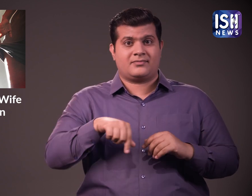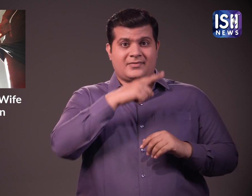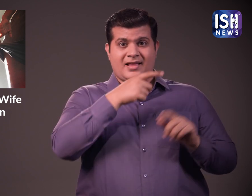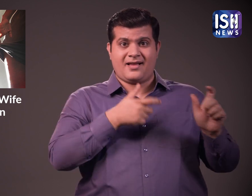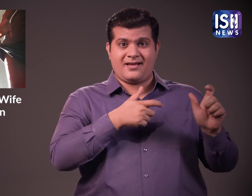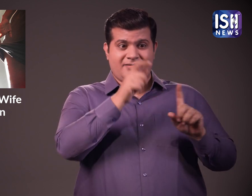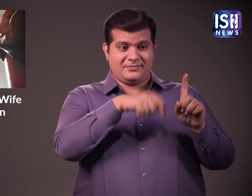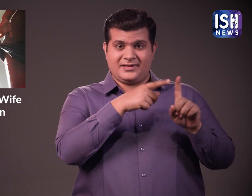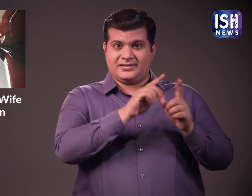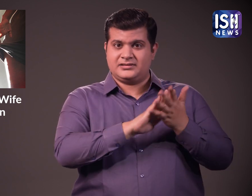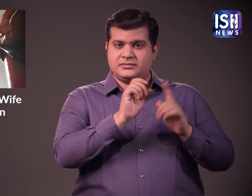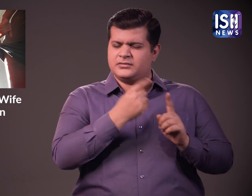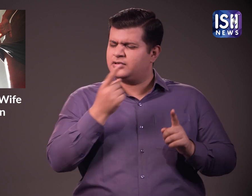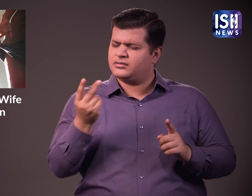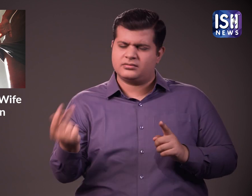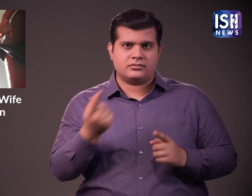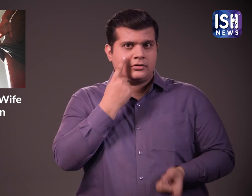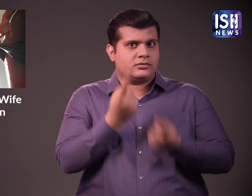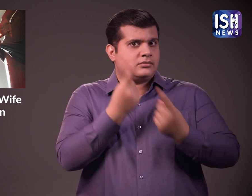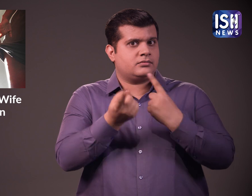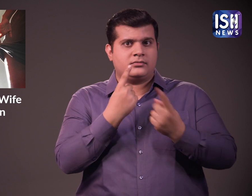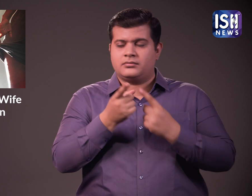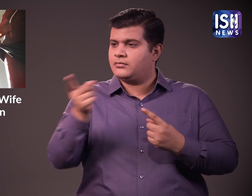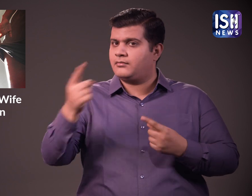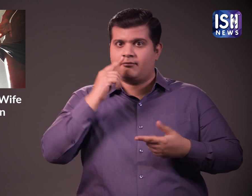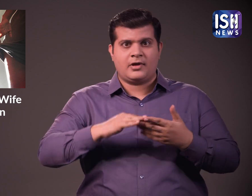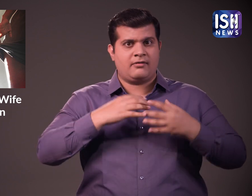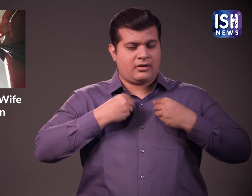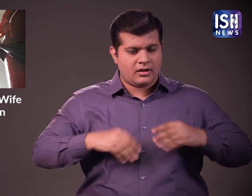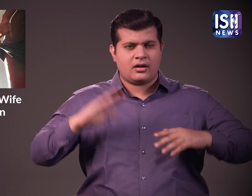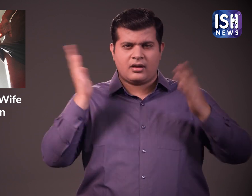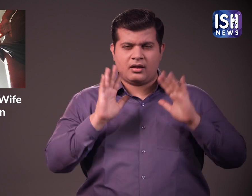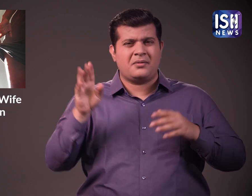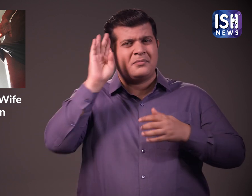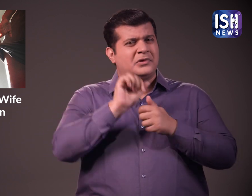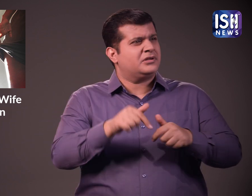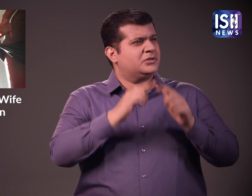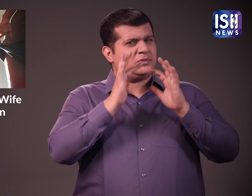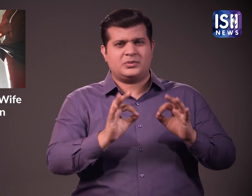प्रभाकरण ने सक्त कारवाई की मांग की है जबकि पुलिस का कहना है कि ऐसा कभी हुआ ही नहीं था